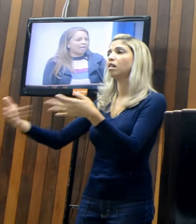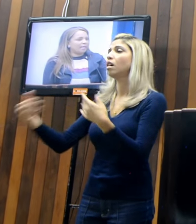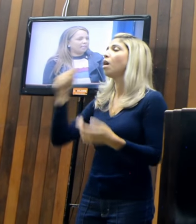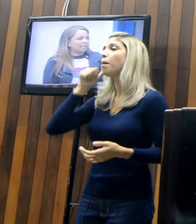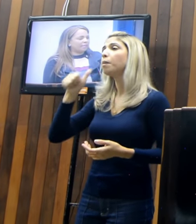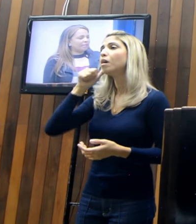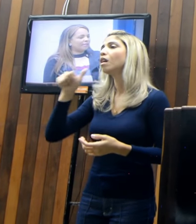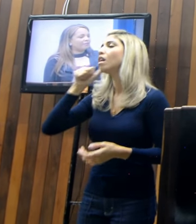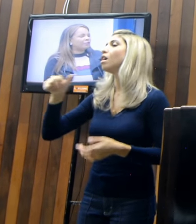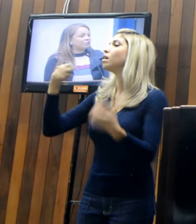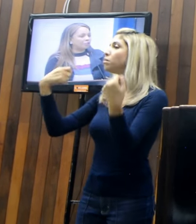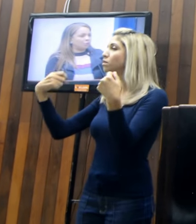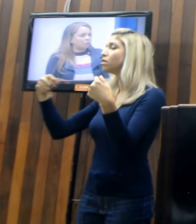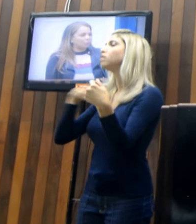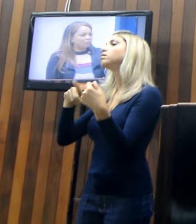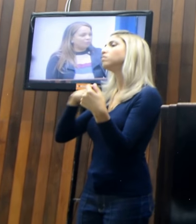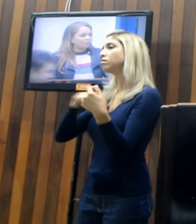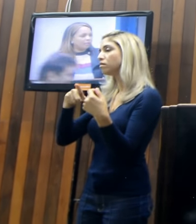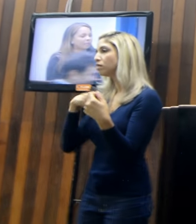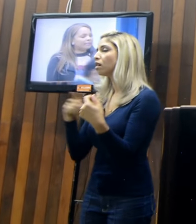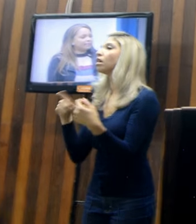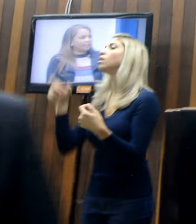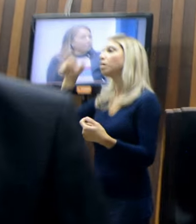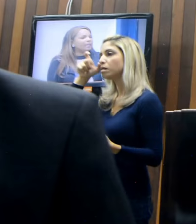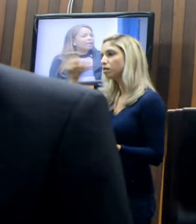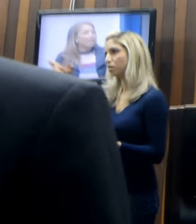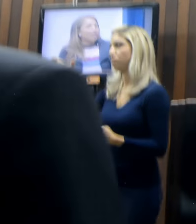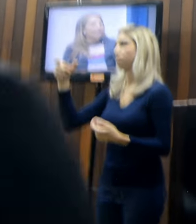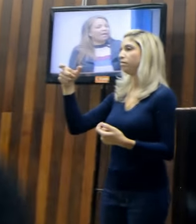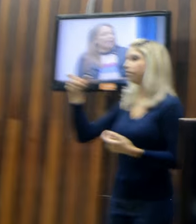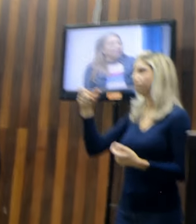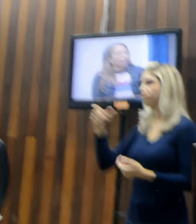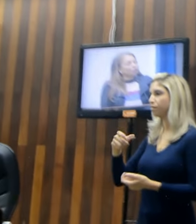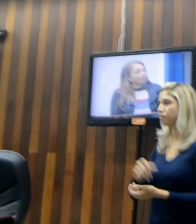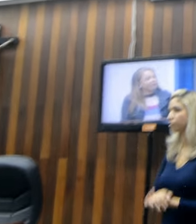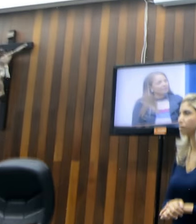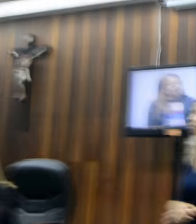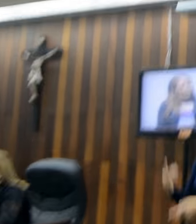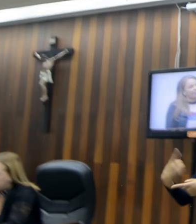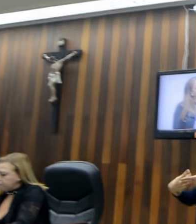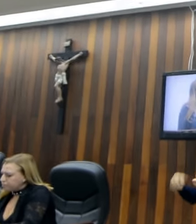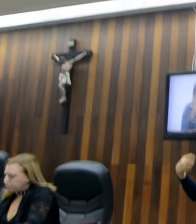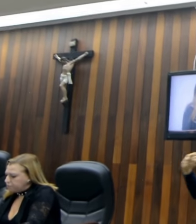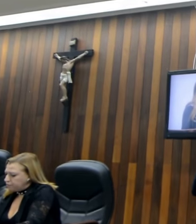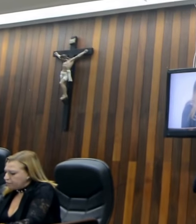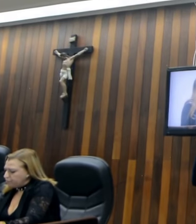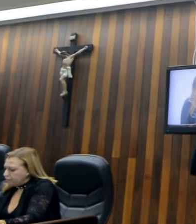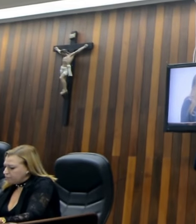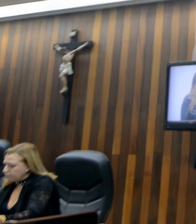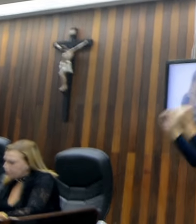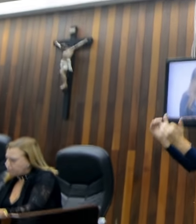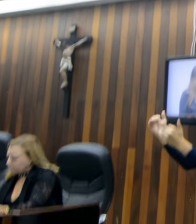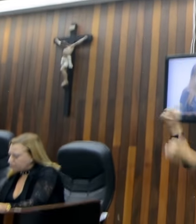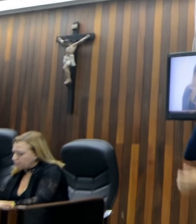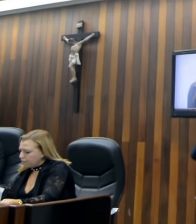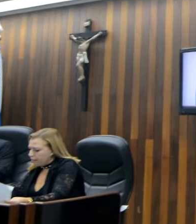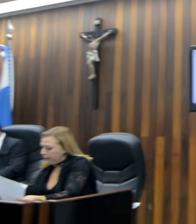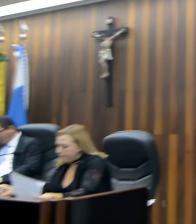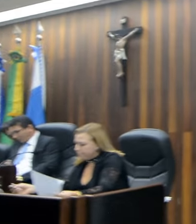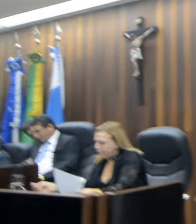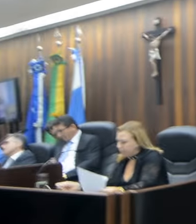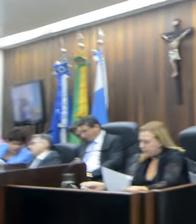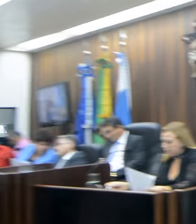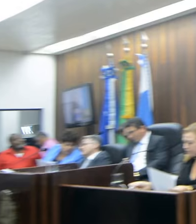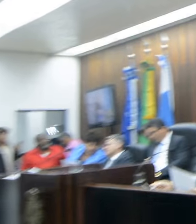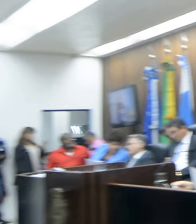mulher estava vestindo, e sim, nós temos que ser respeitadas por ser mulher, e não